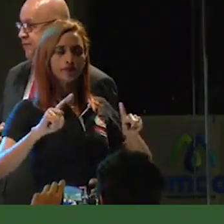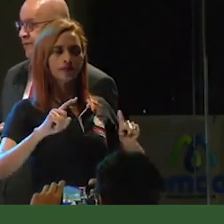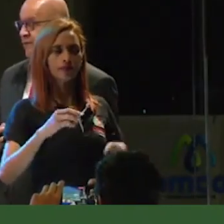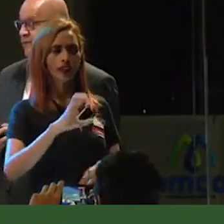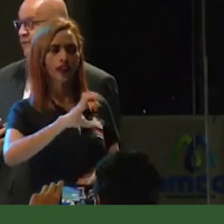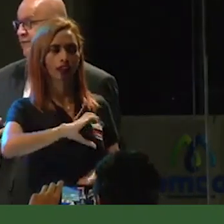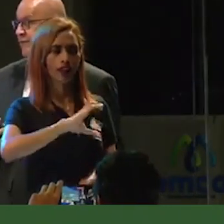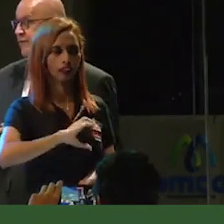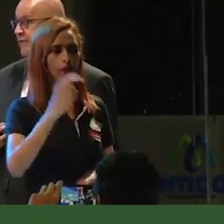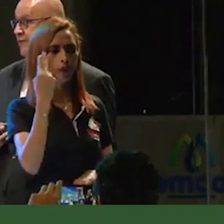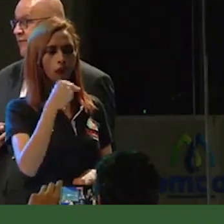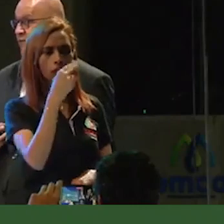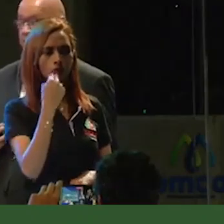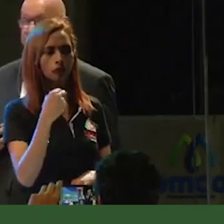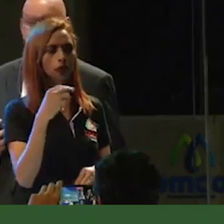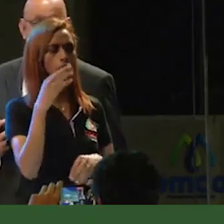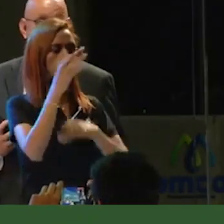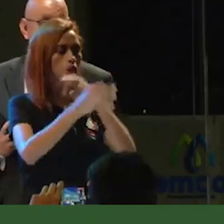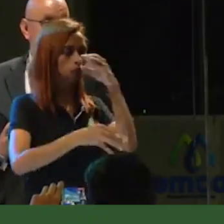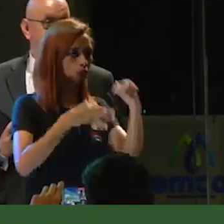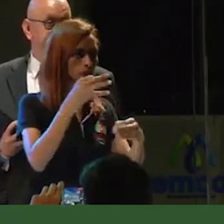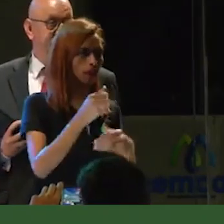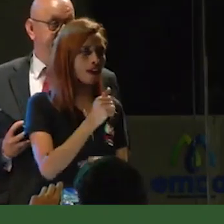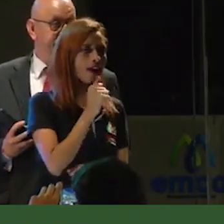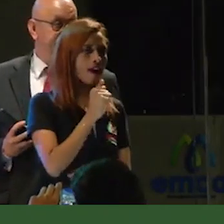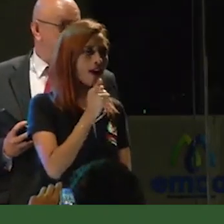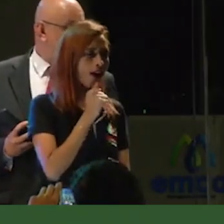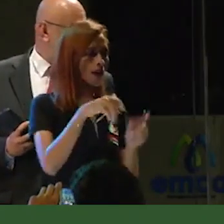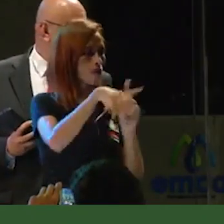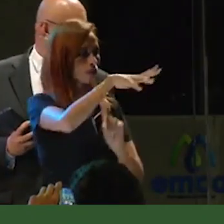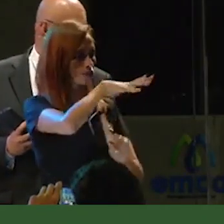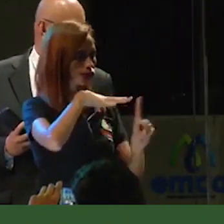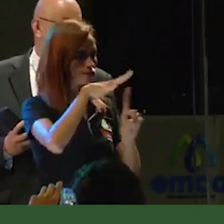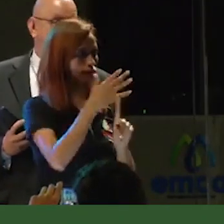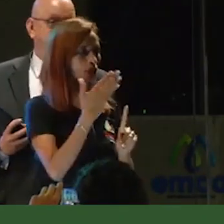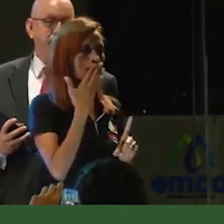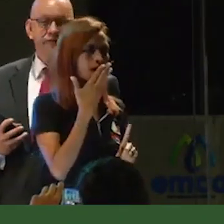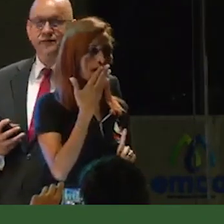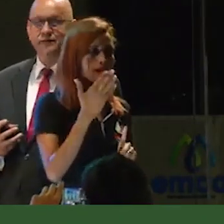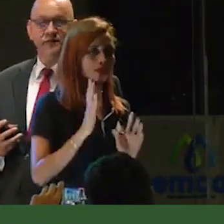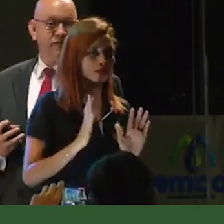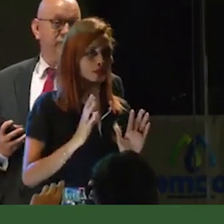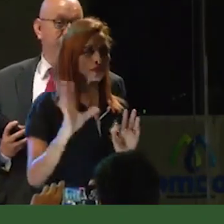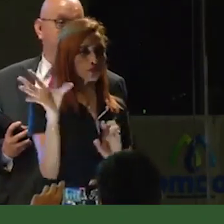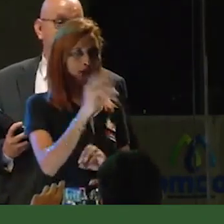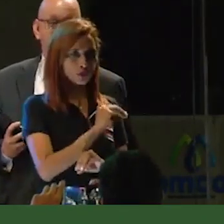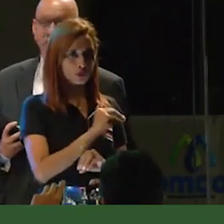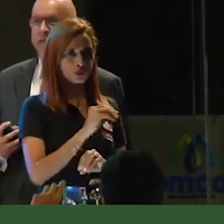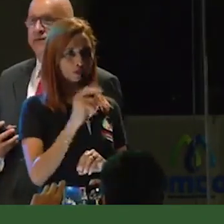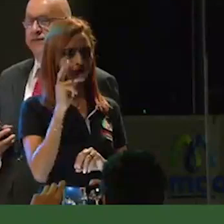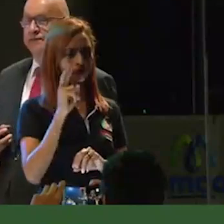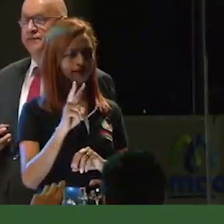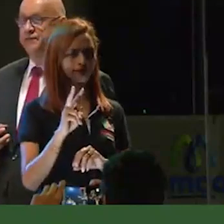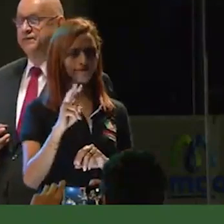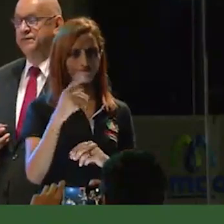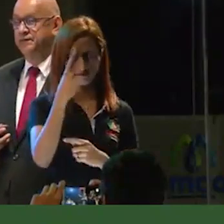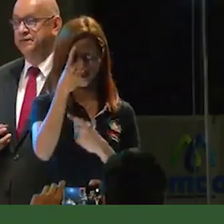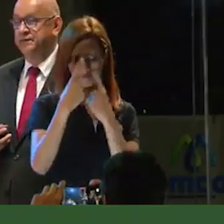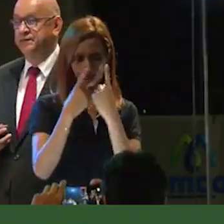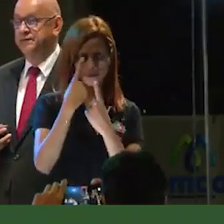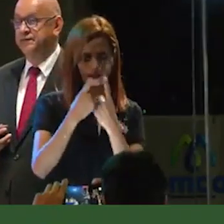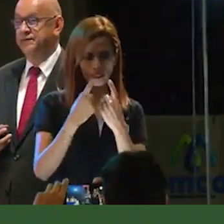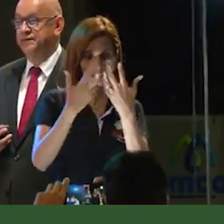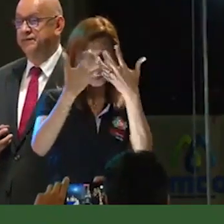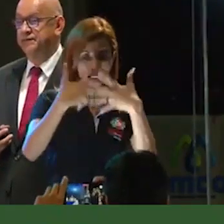con la protección y cuidado del patrimonio ambiental de los calarqueños y de los quindianos. Ver como empresas